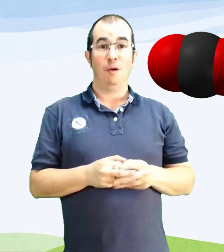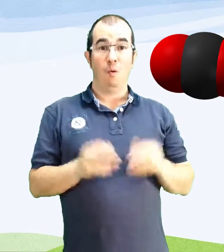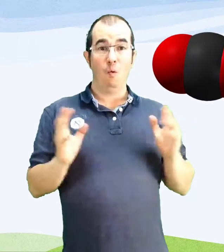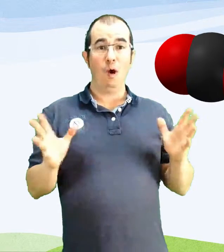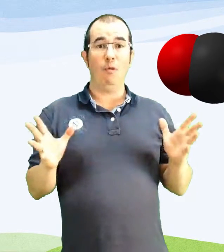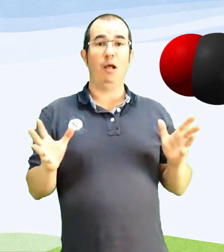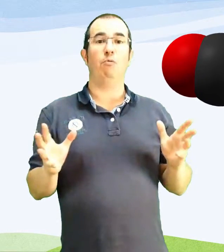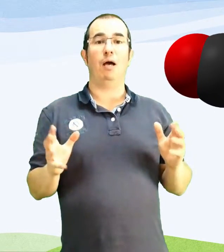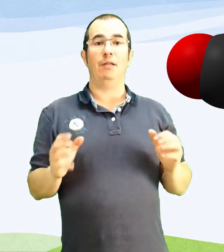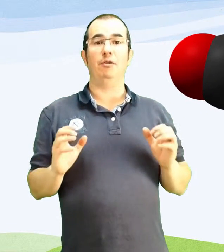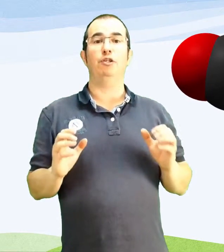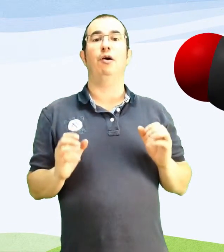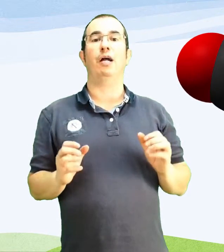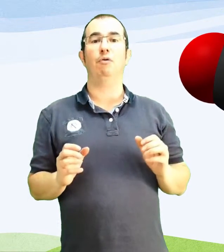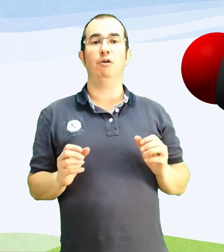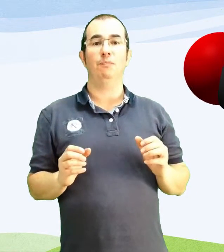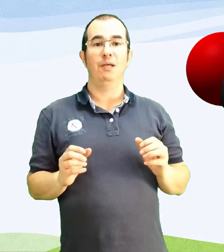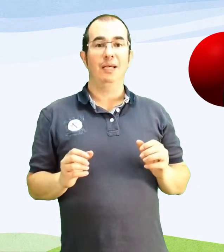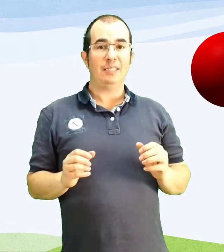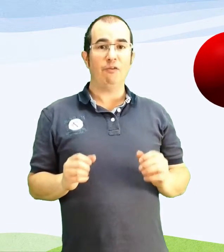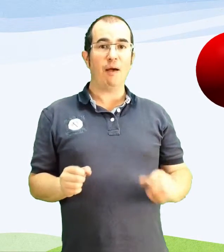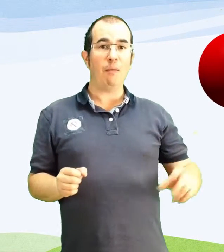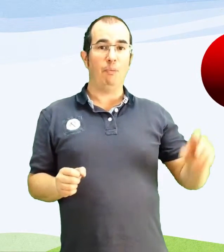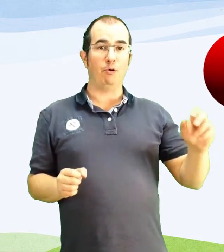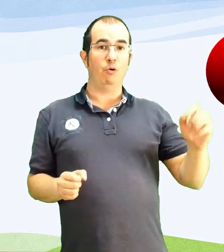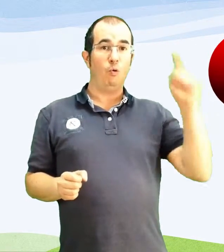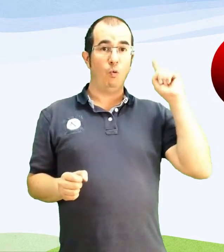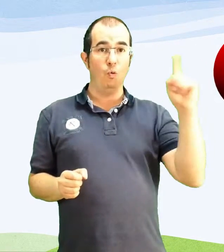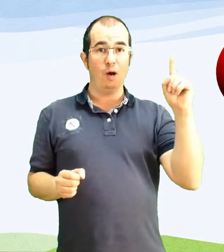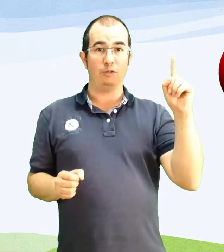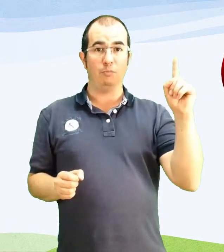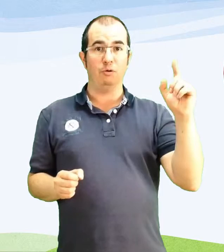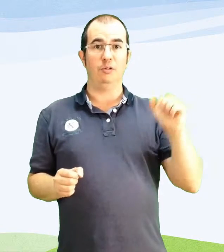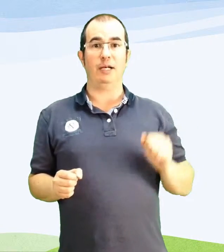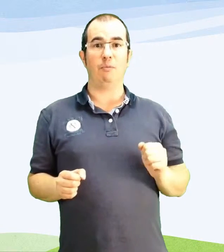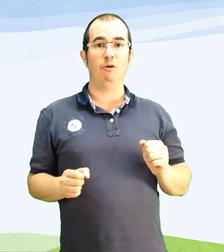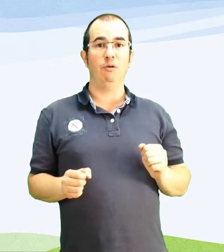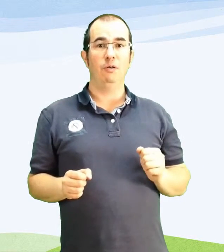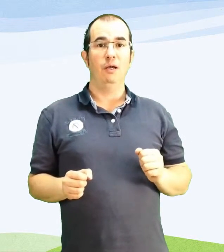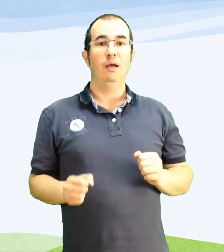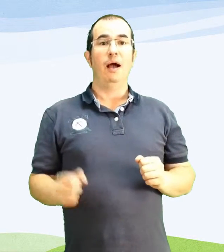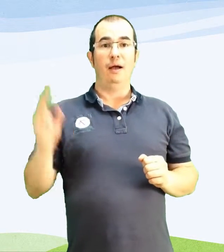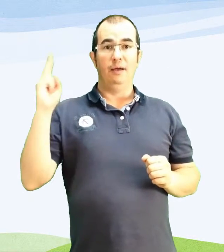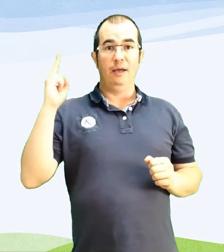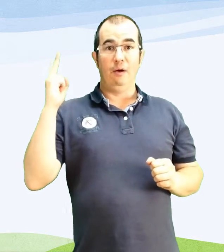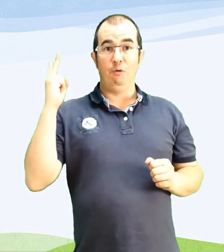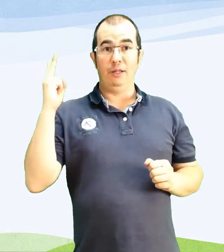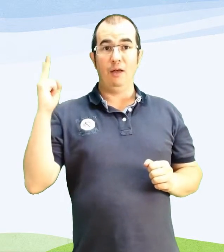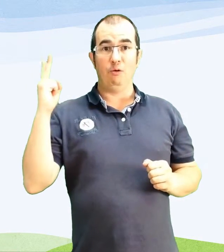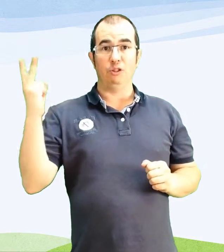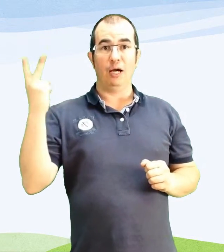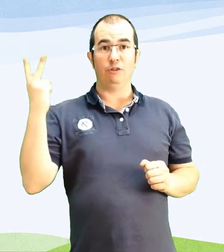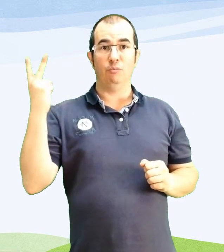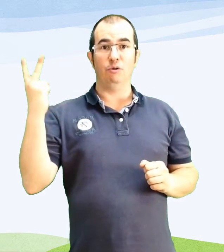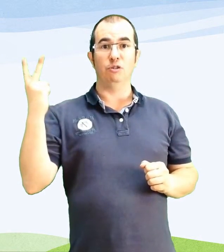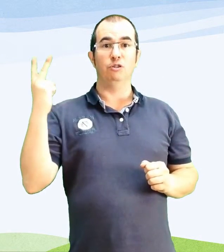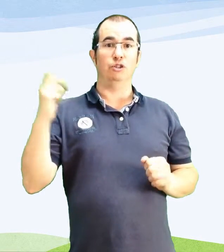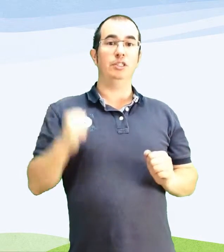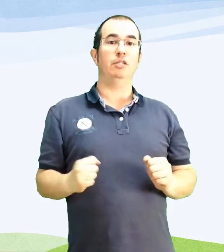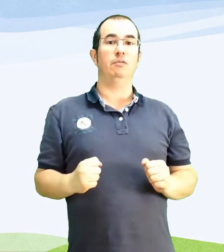Unha molécula de dióxido de carbono está formada por un átomo de carbono unida dos átomos de oxíxeno.